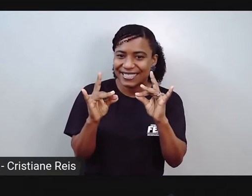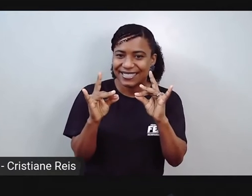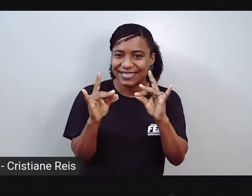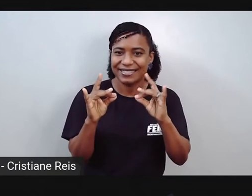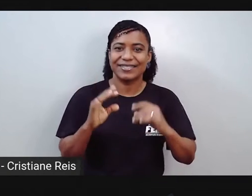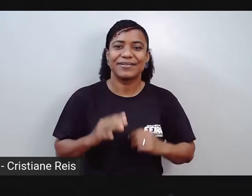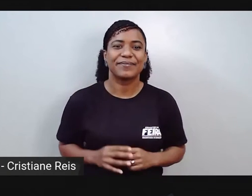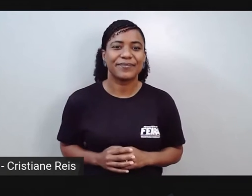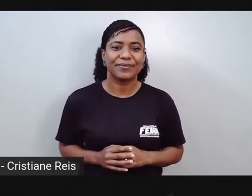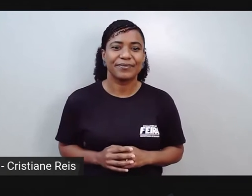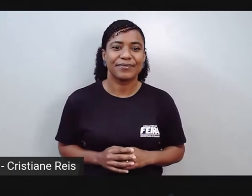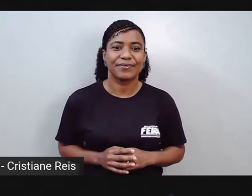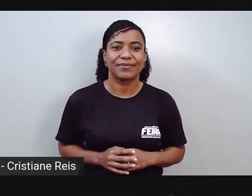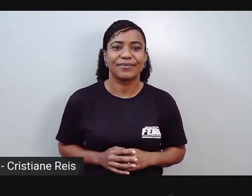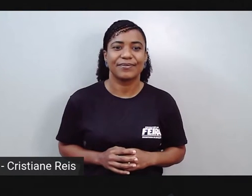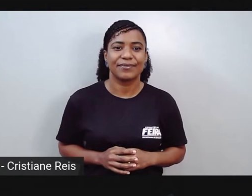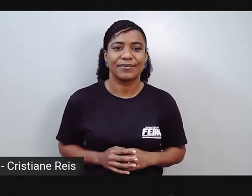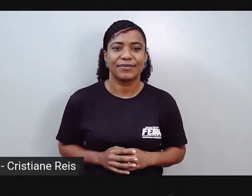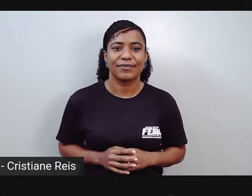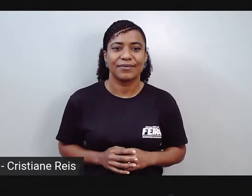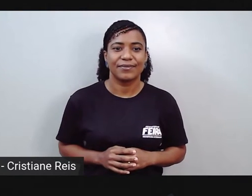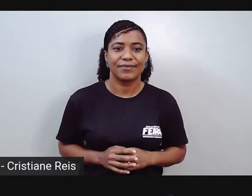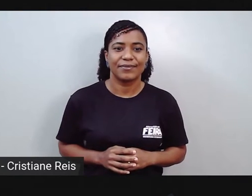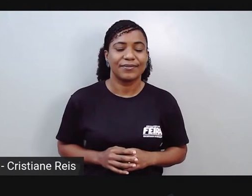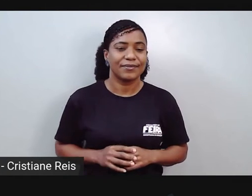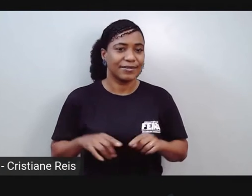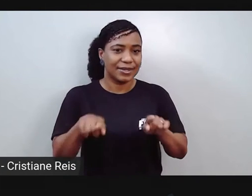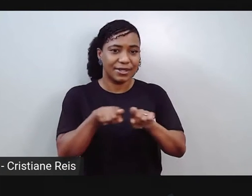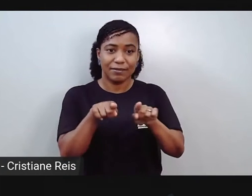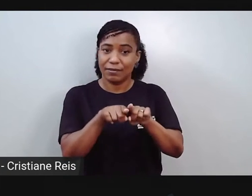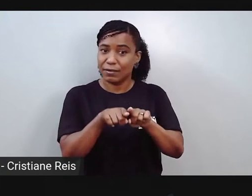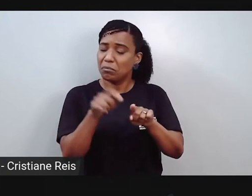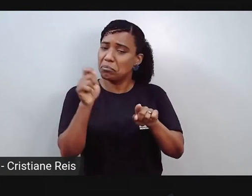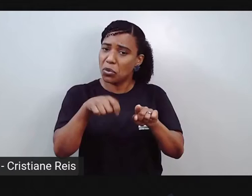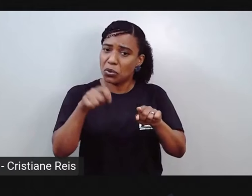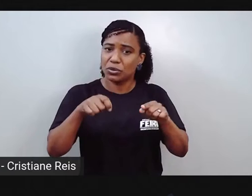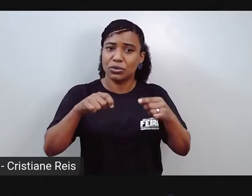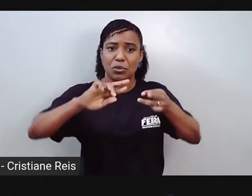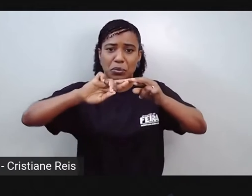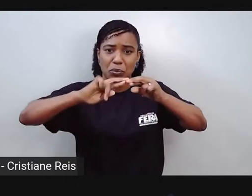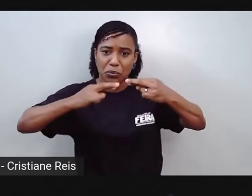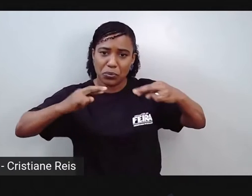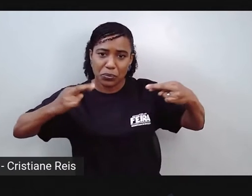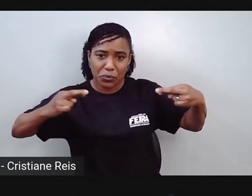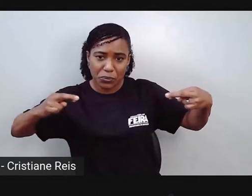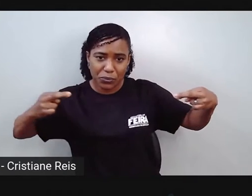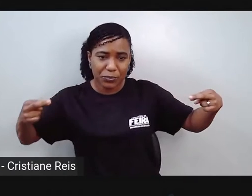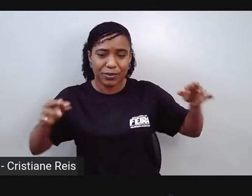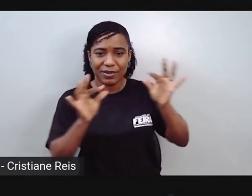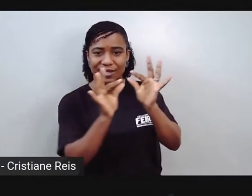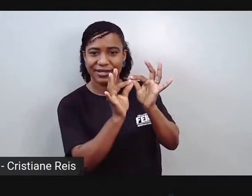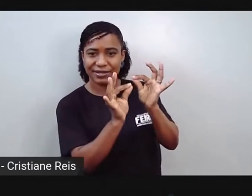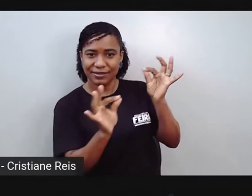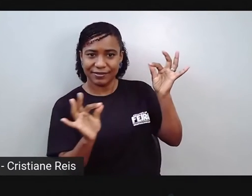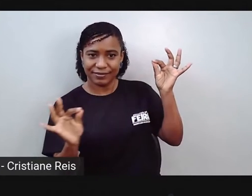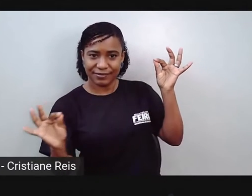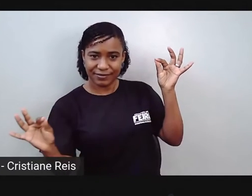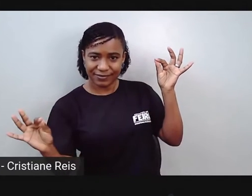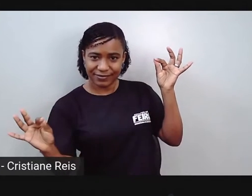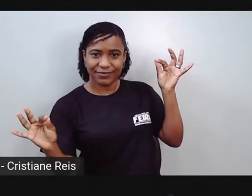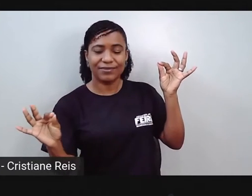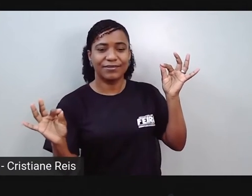Vamos precisar de um pitilhozinho, um cordão, barbante, um pedacinho assim.